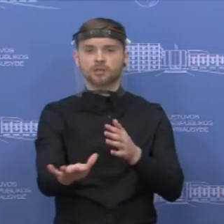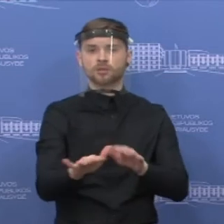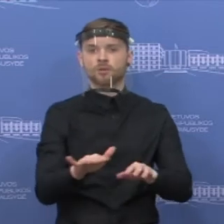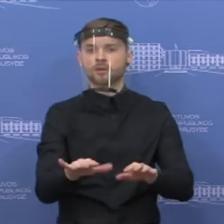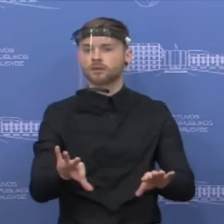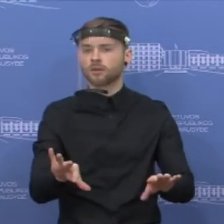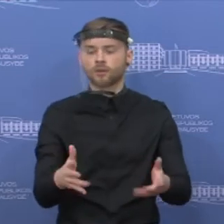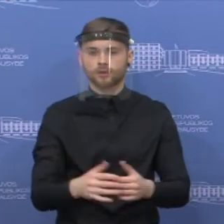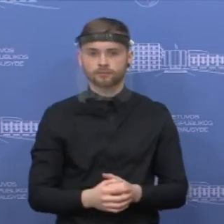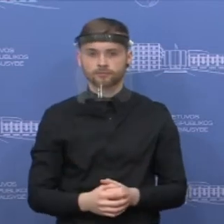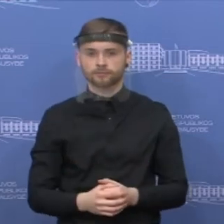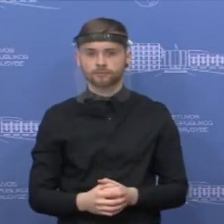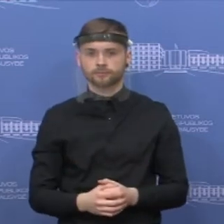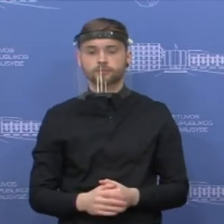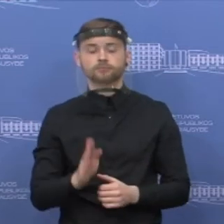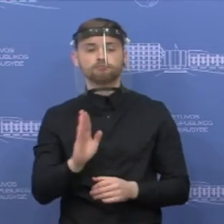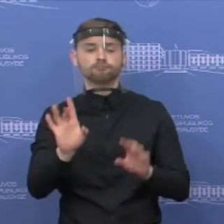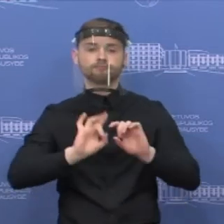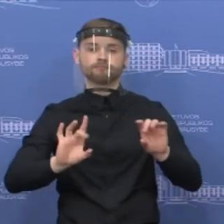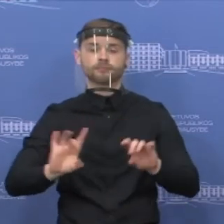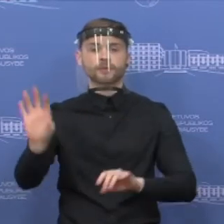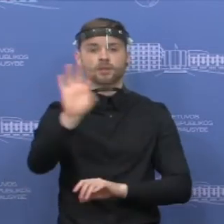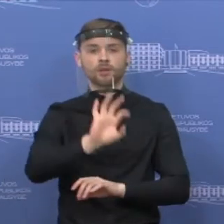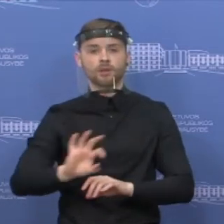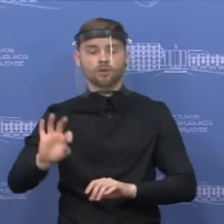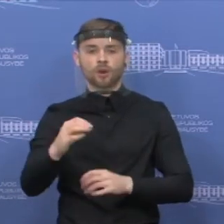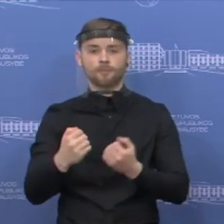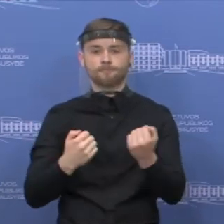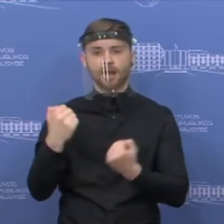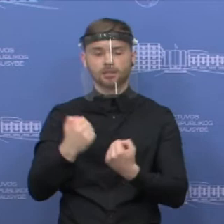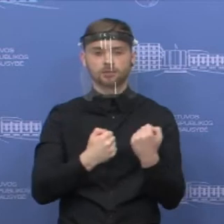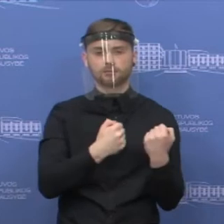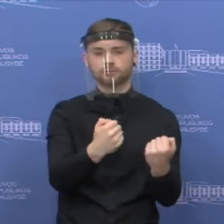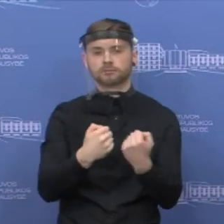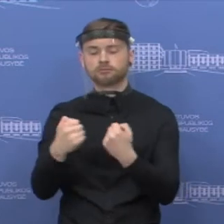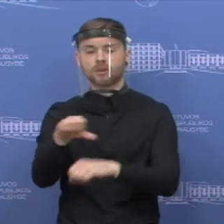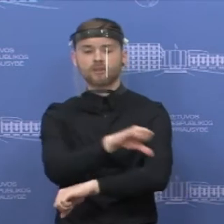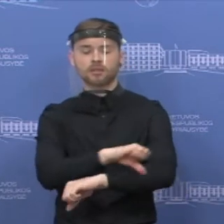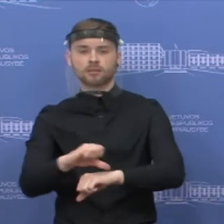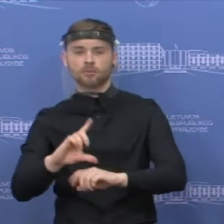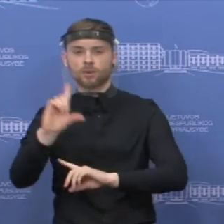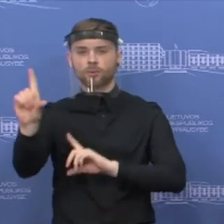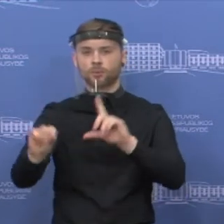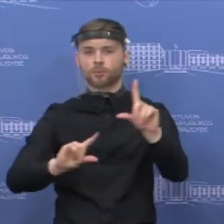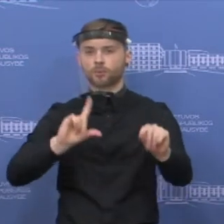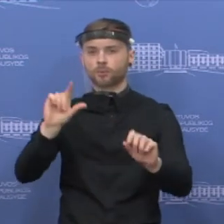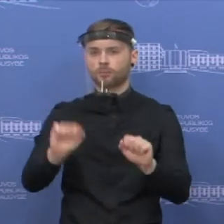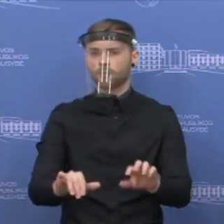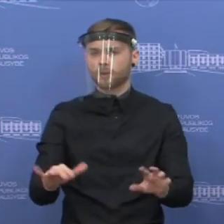Išryškinsiu asmenų ir transporto priemonių veikimo per valstybės sieną tendencijas karantino metu.